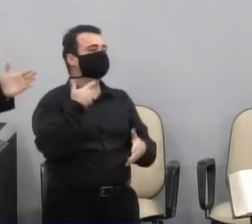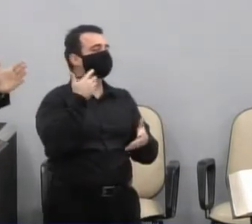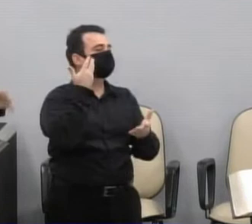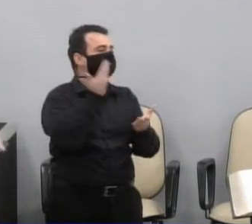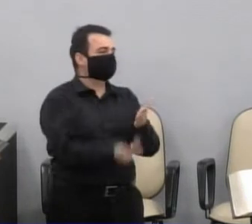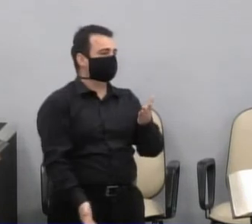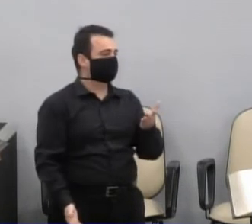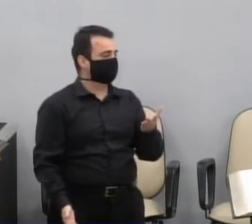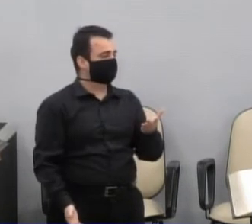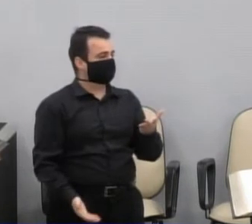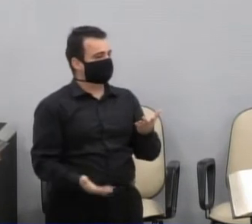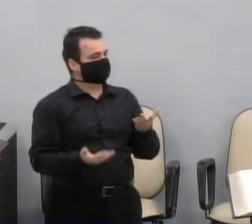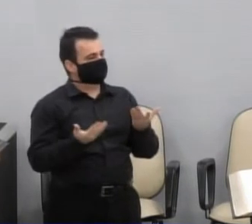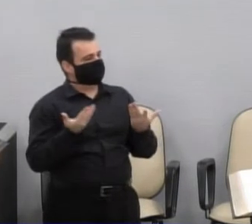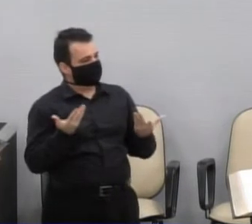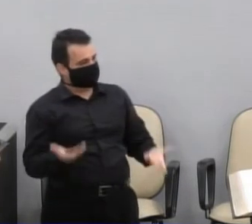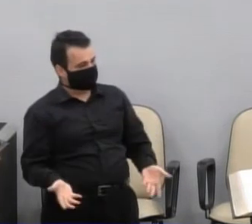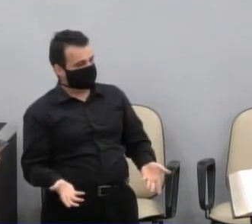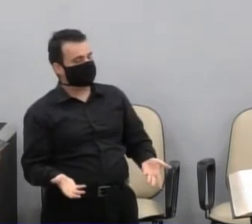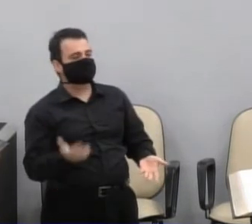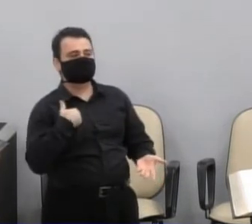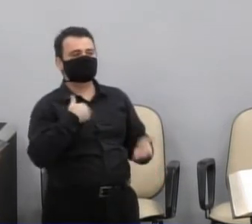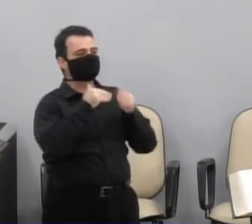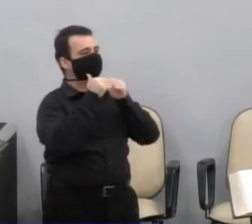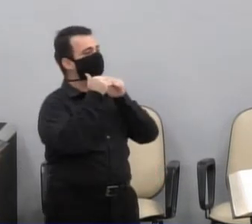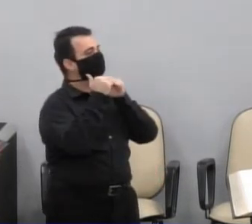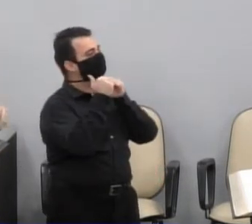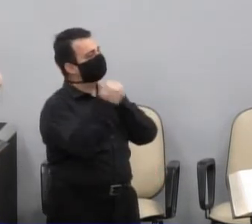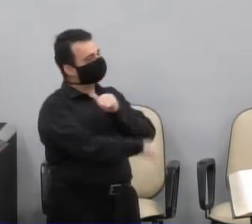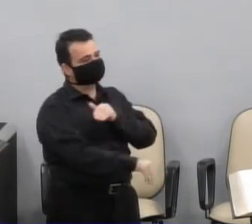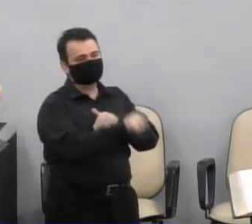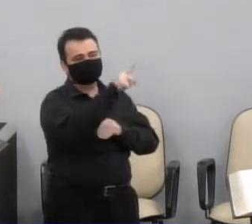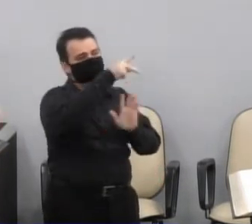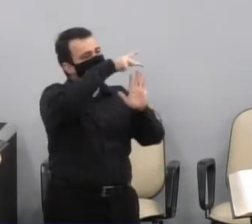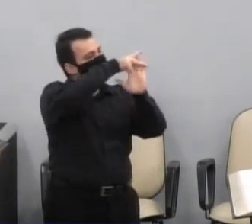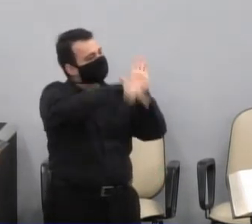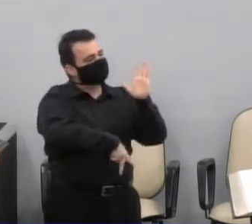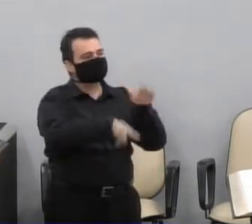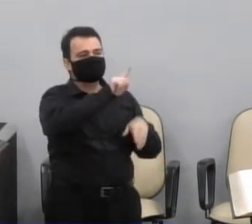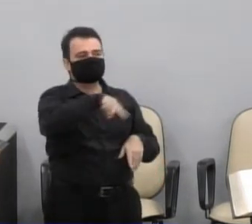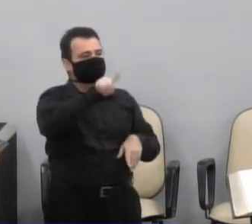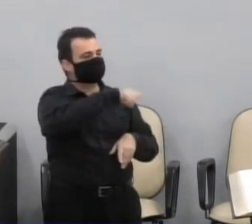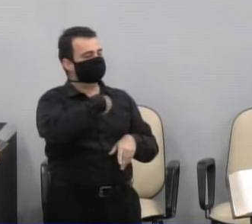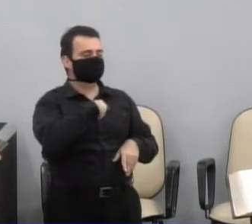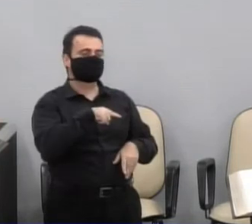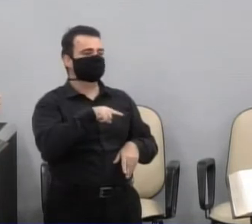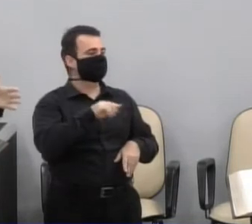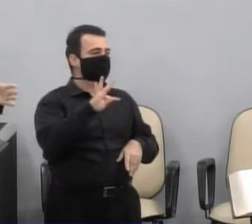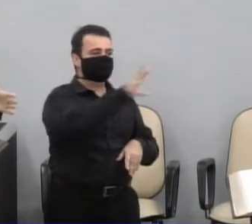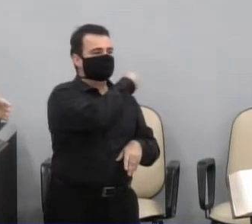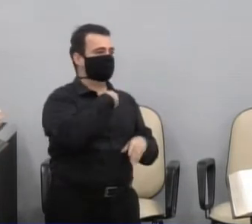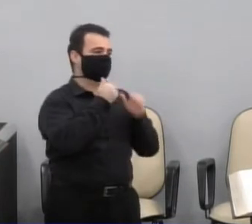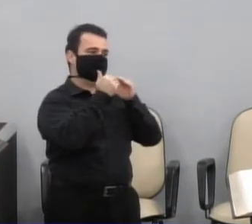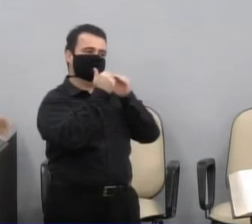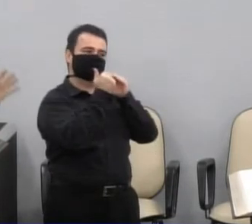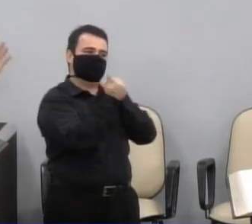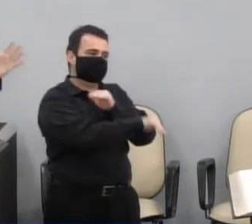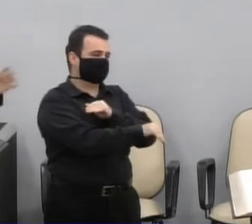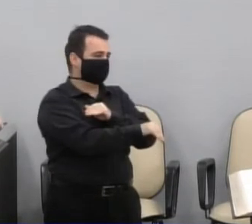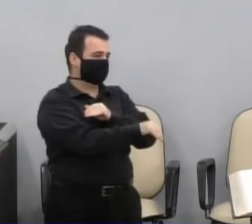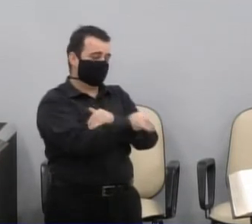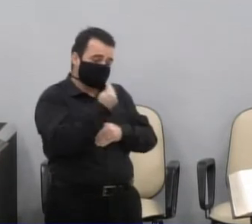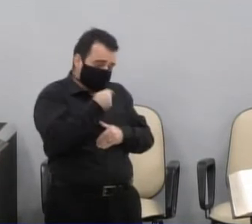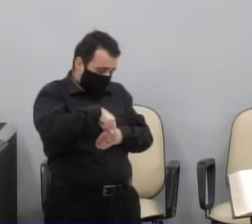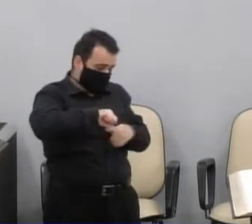contrário a esses vetos, para que o legislativo seja valorizado. Tinha mais coisa a falar,